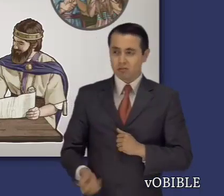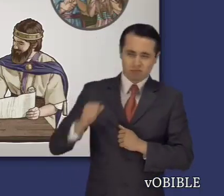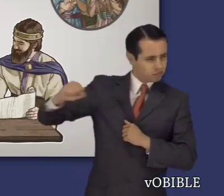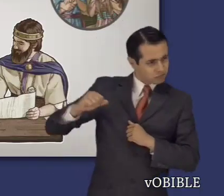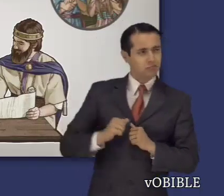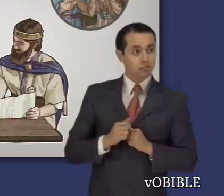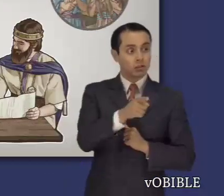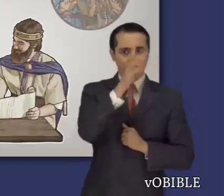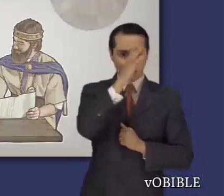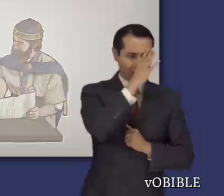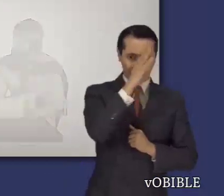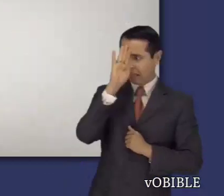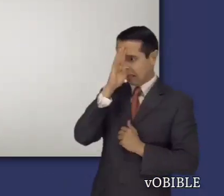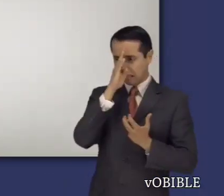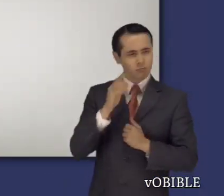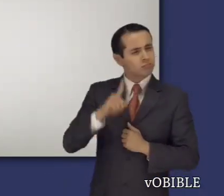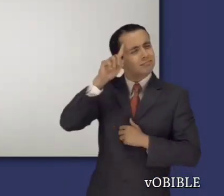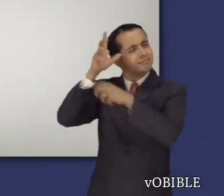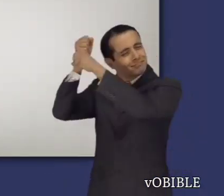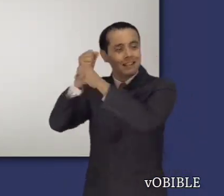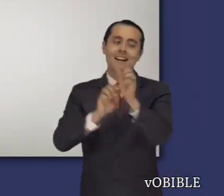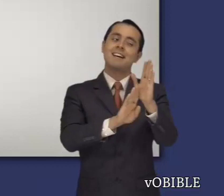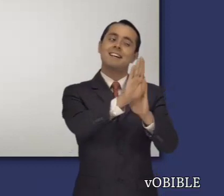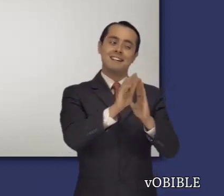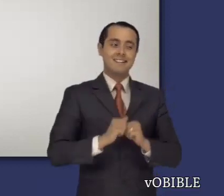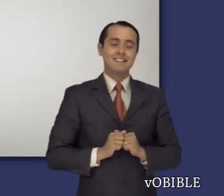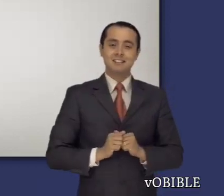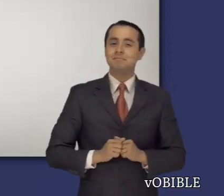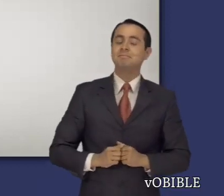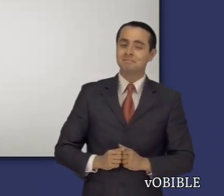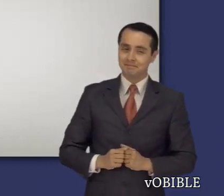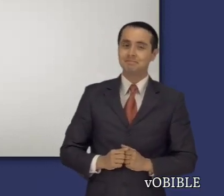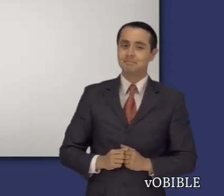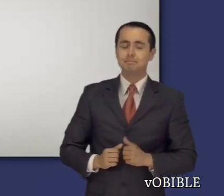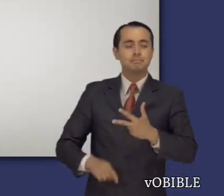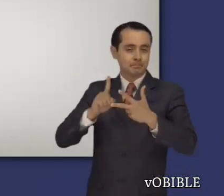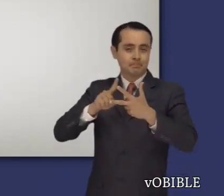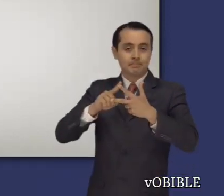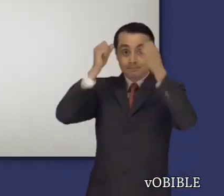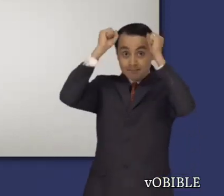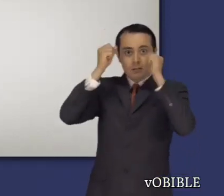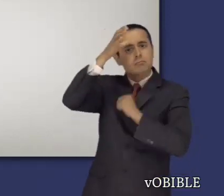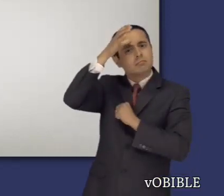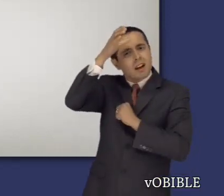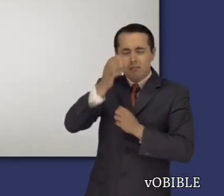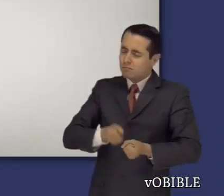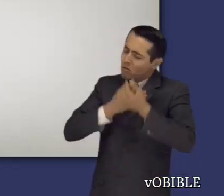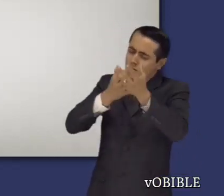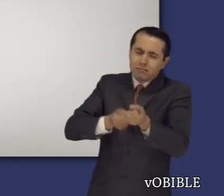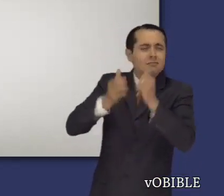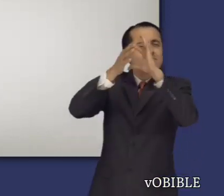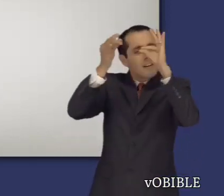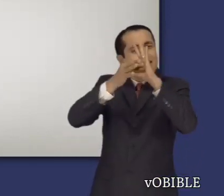confiar en la sabiduría divina. En la segunda sección, llamada Los Proverbios de Salomón, y en la